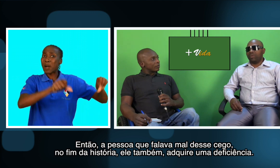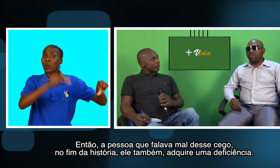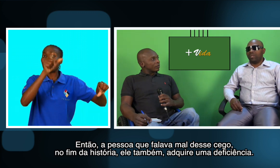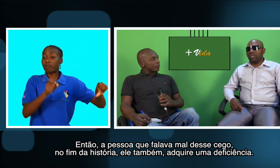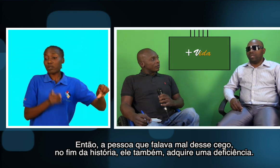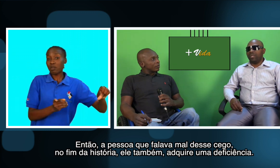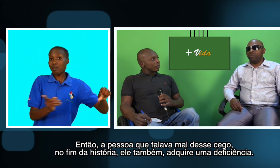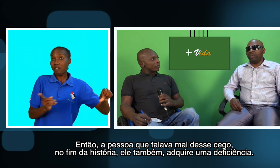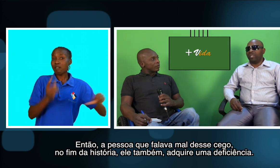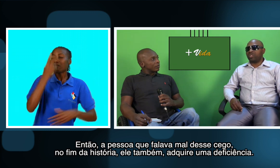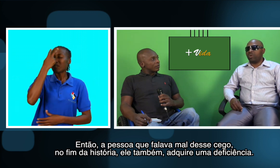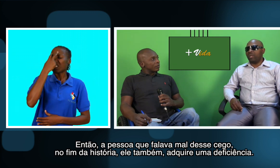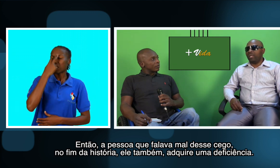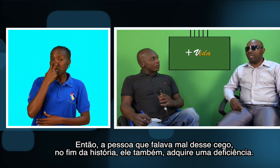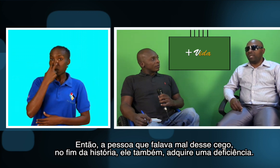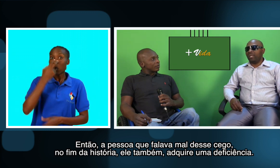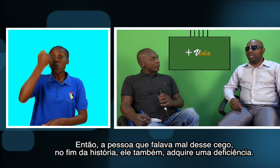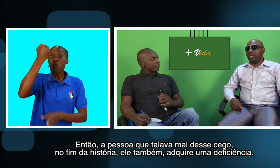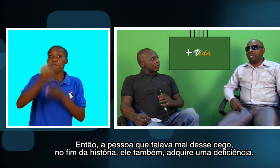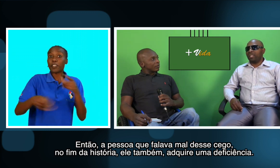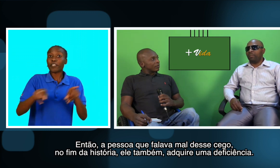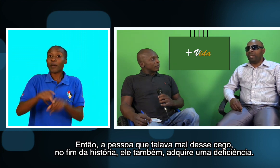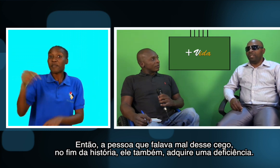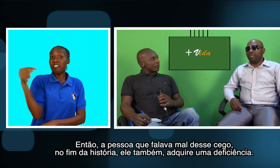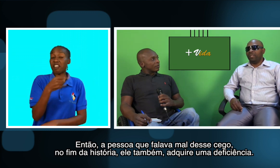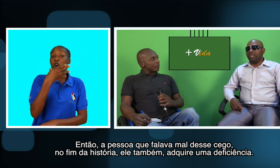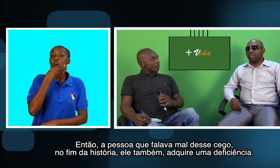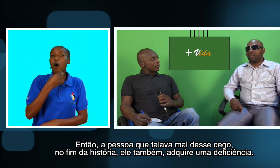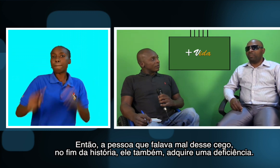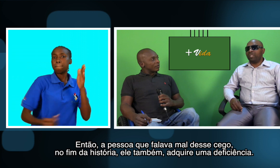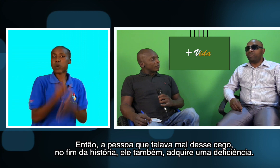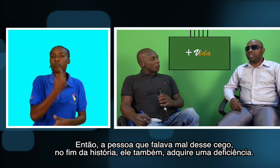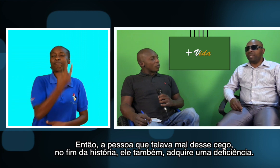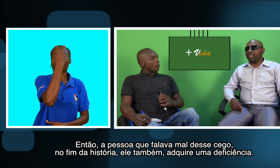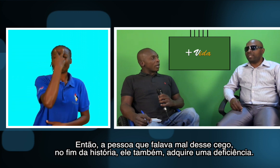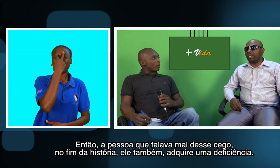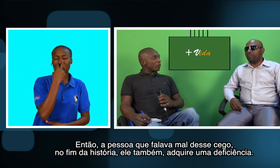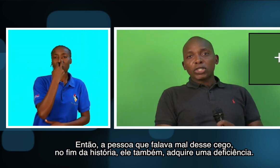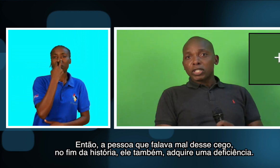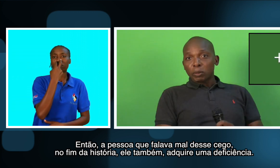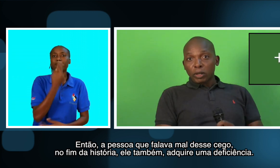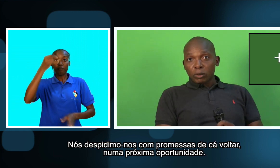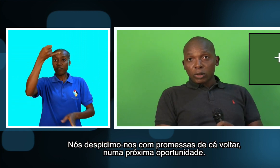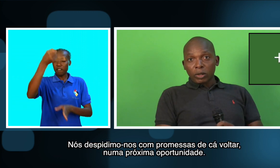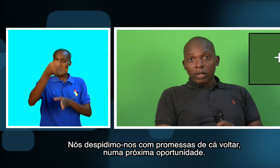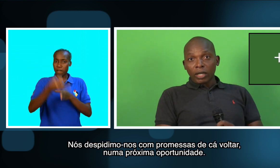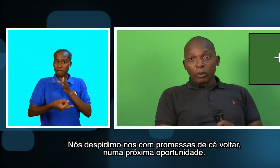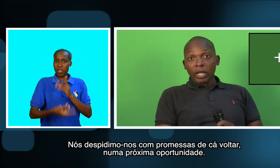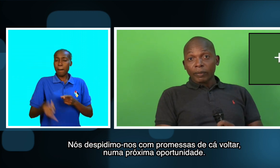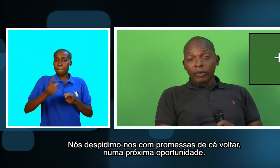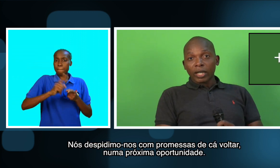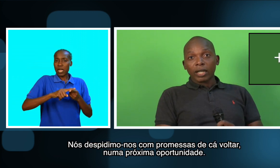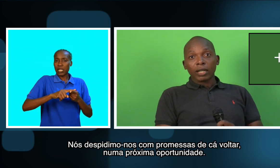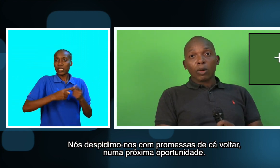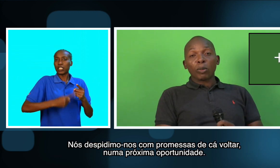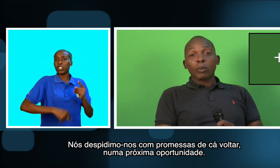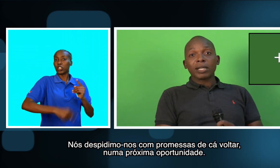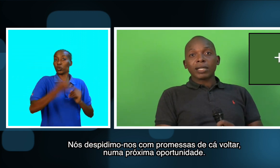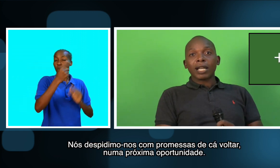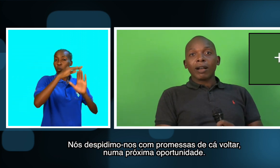no fim da história, ele também adquire uma deficiência. Então, nós te despedimos por aqui, com promessa de cá